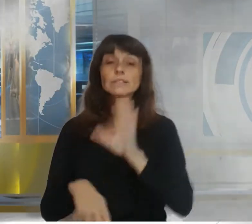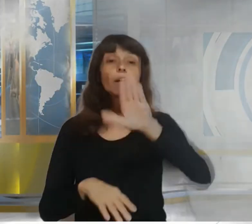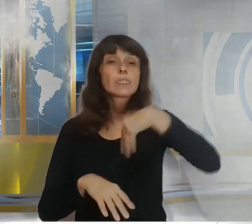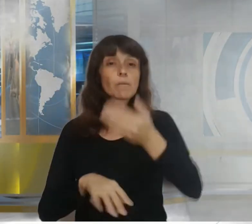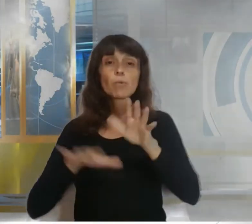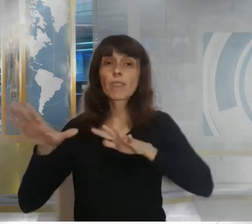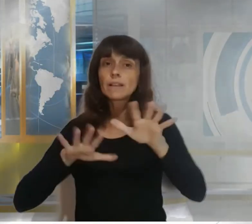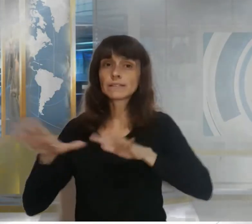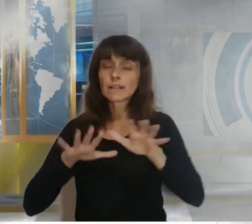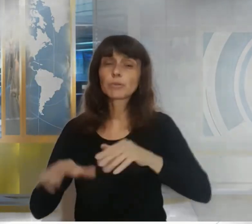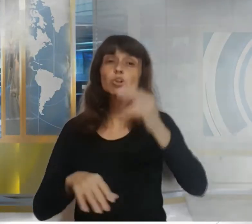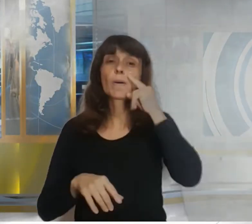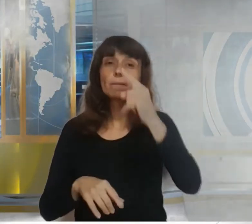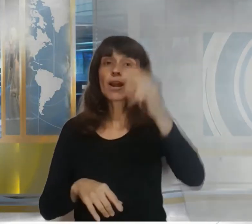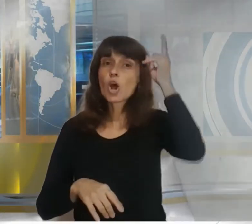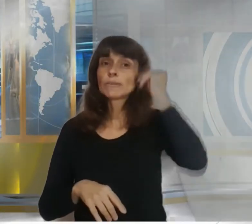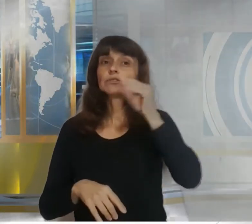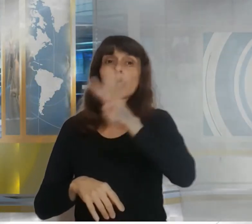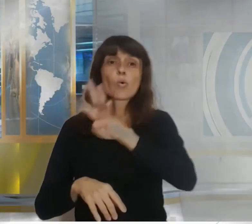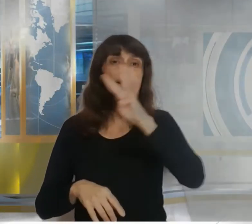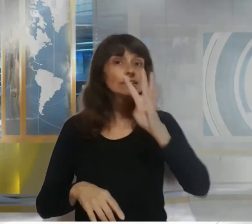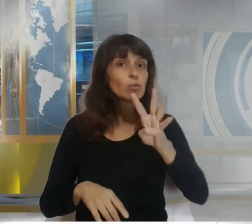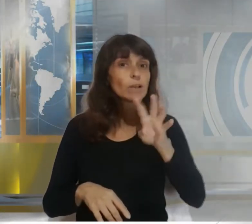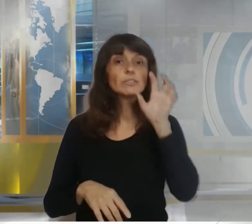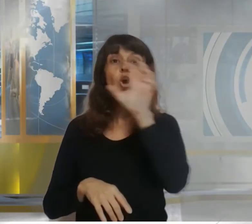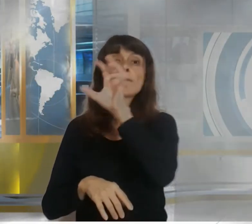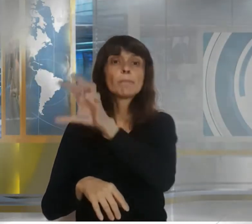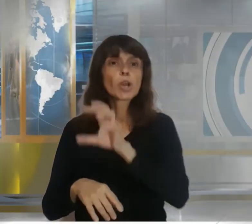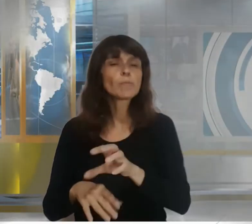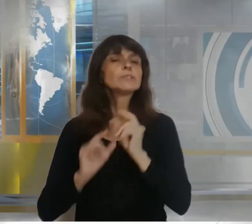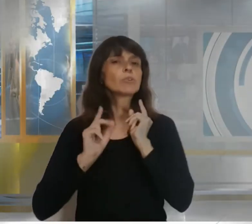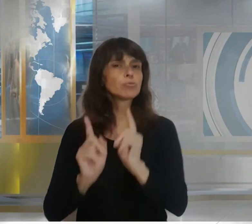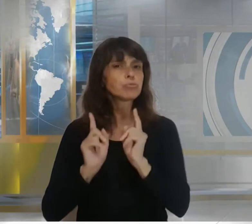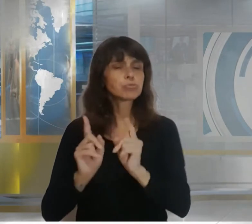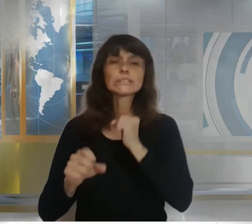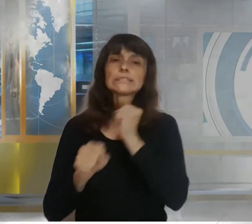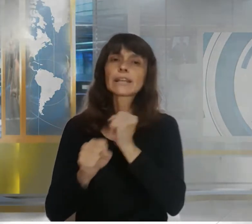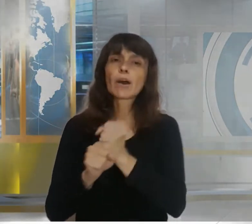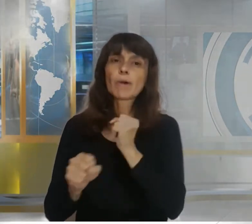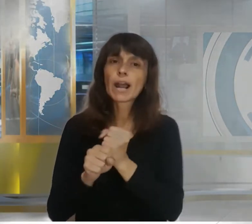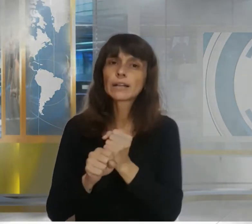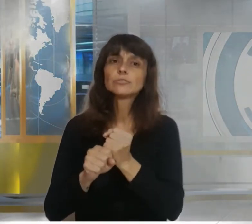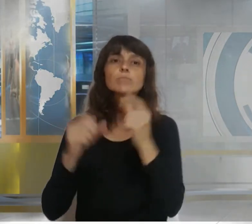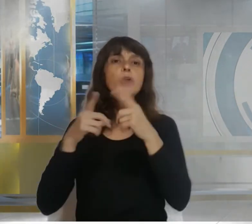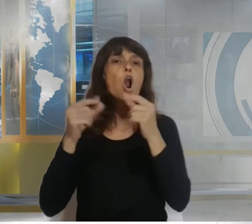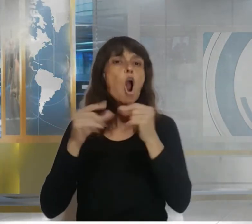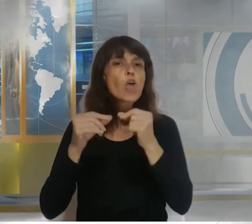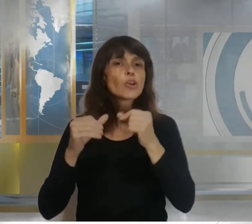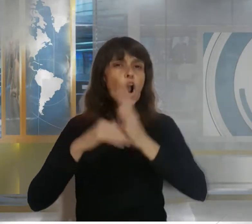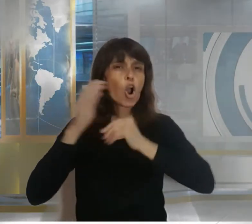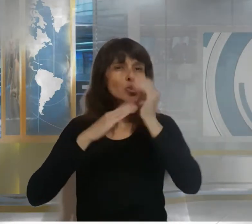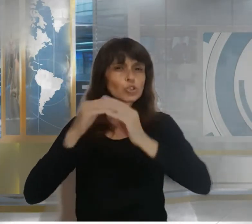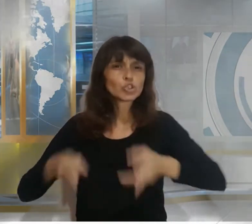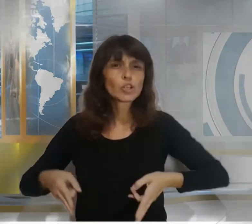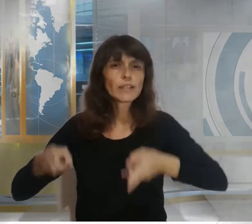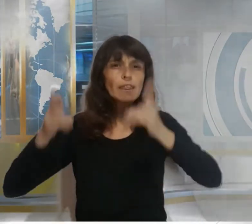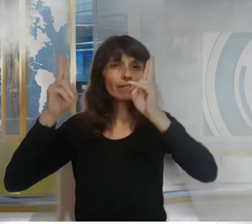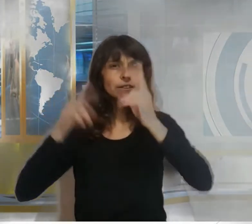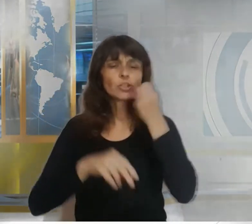la provincia viene trabajando con un código edilicio que ha permitido tener un alto porcentaje de su construcción